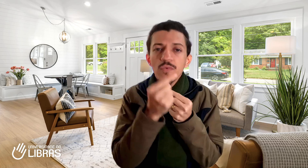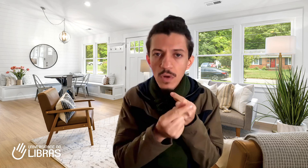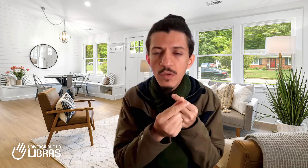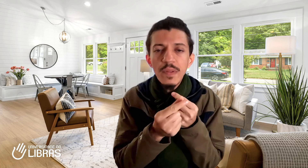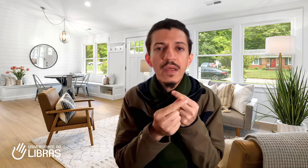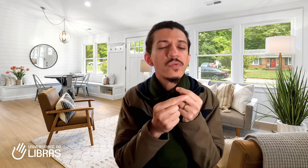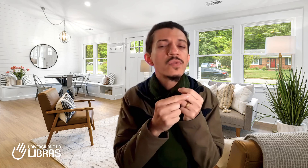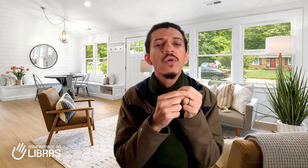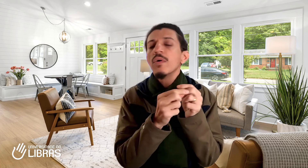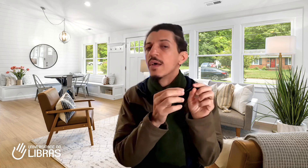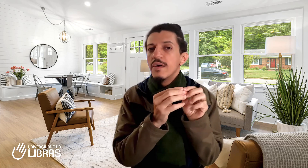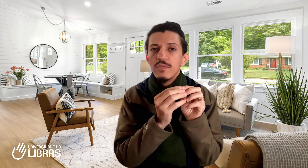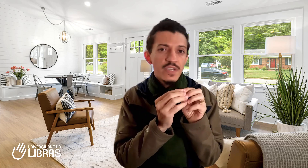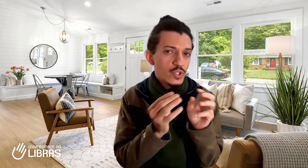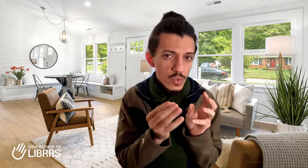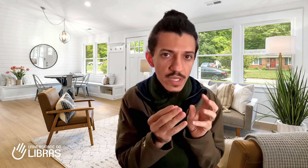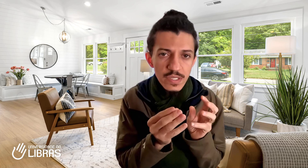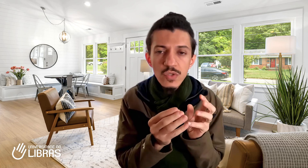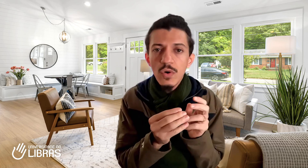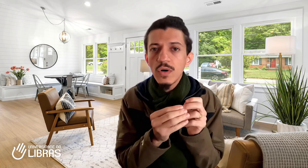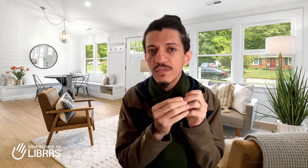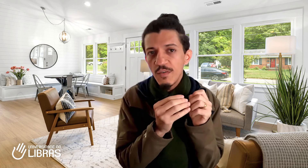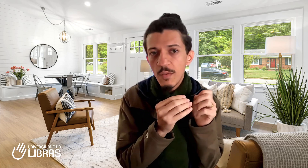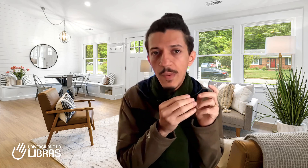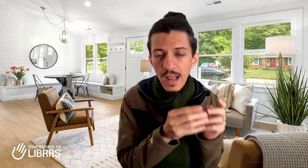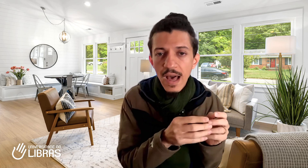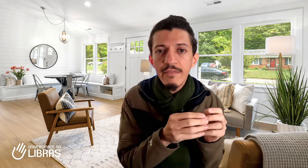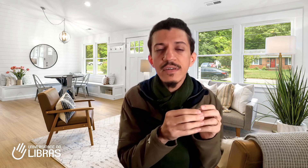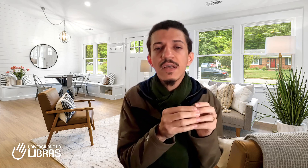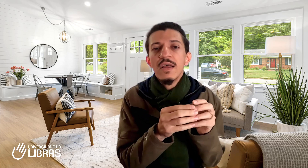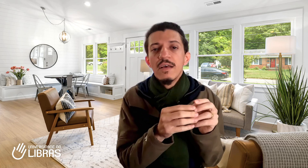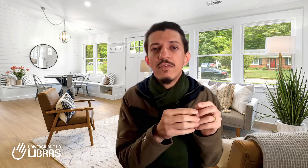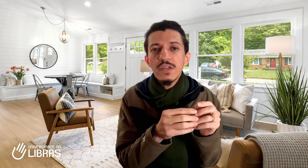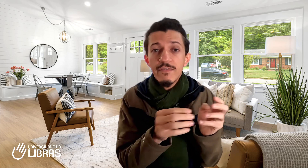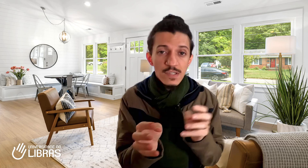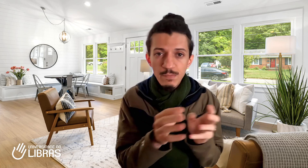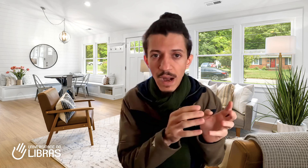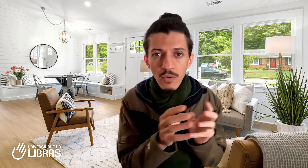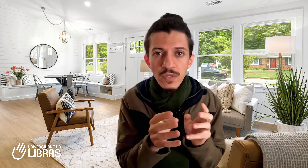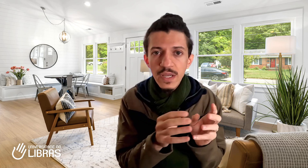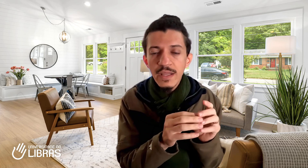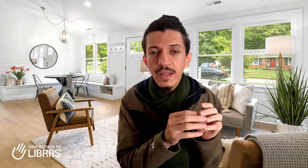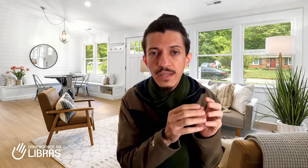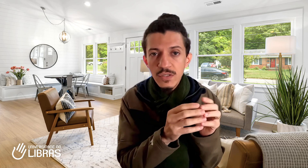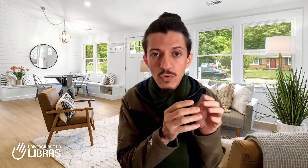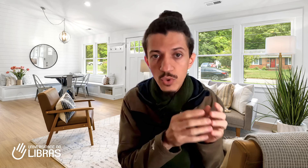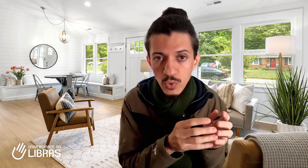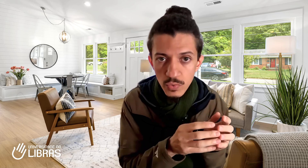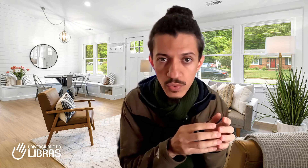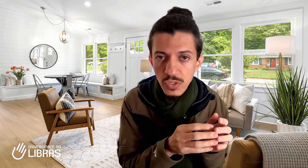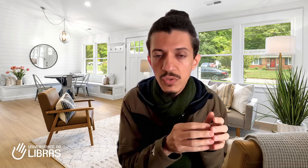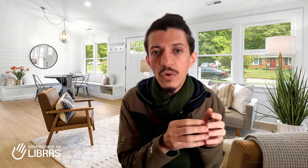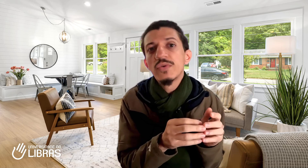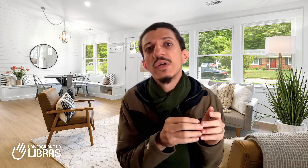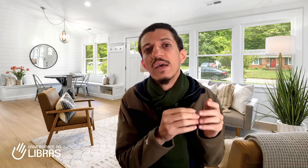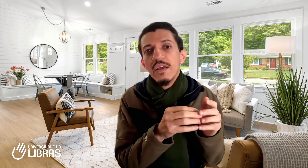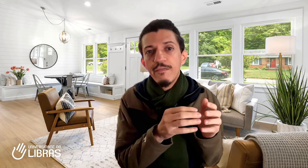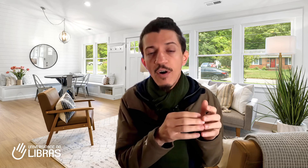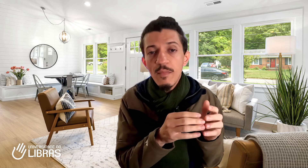outro pequeno som, você junta esses sons, formam palavras, você faz pausa entre esses conjuntos de sons que formam